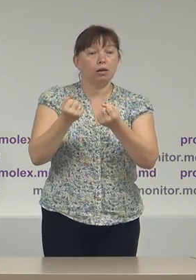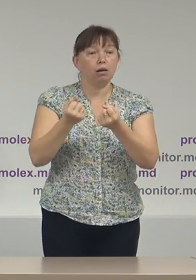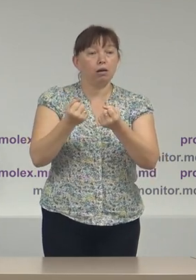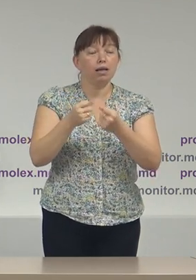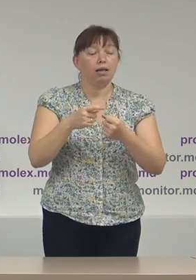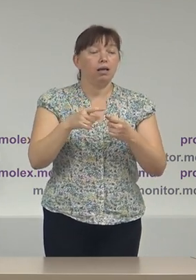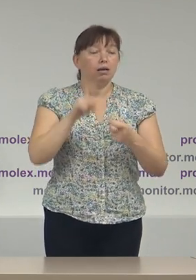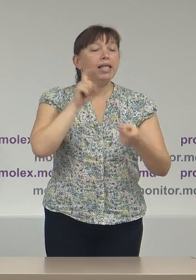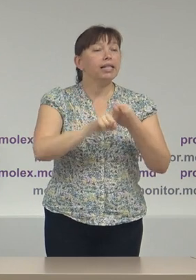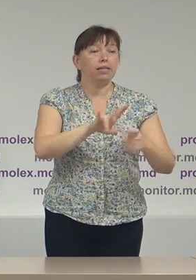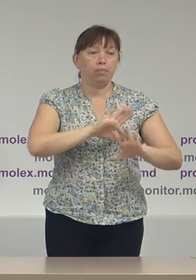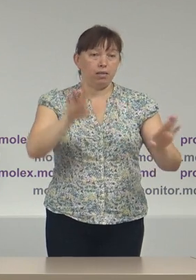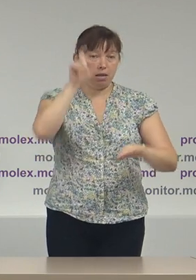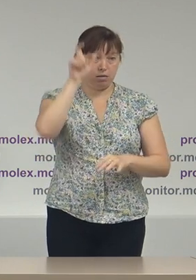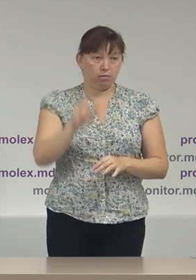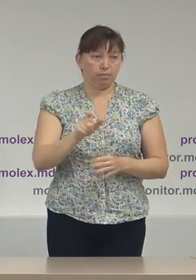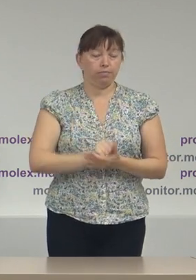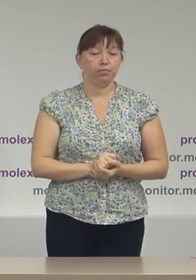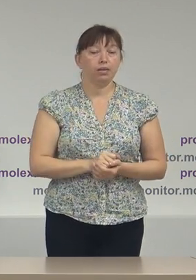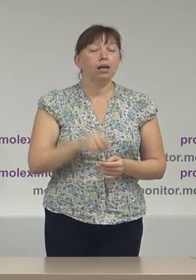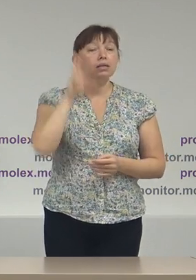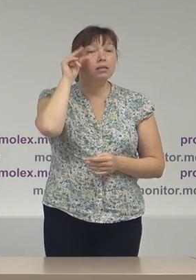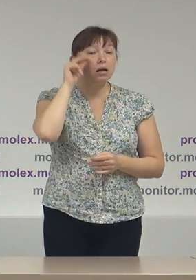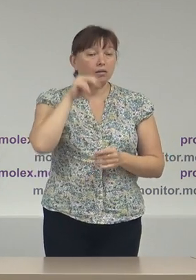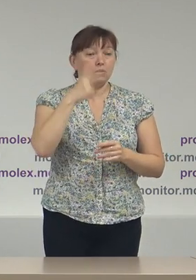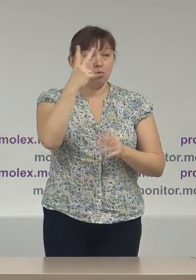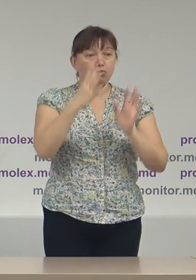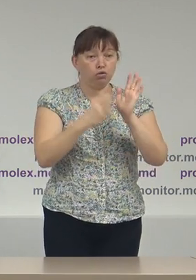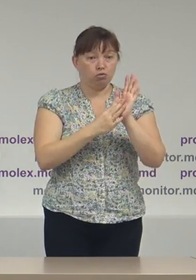independent. către data de 29